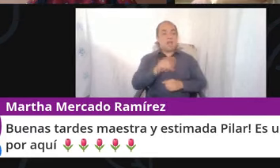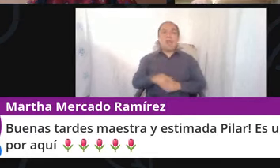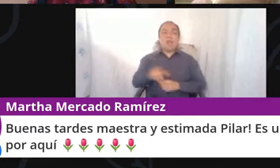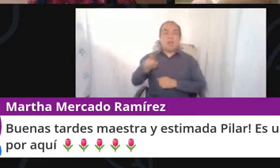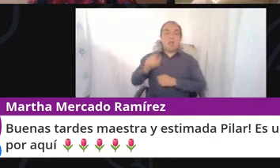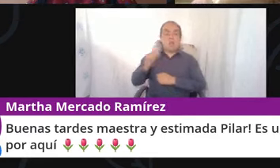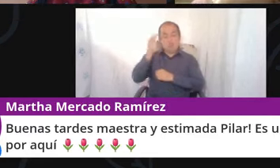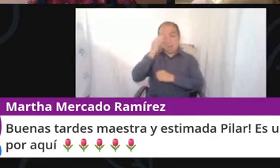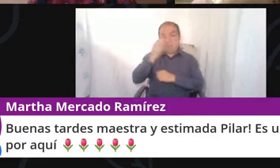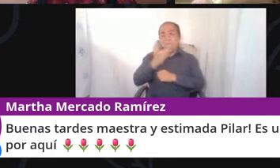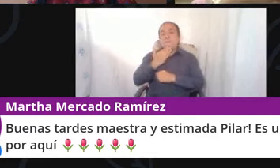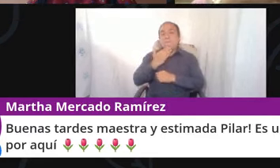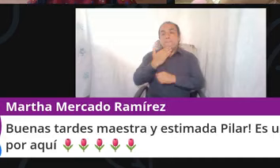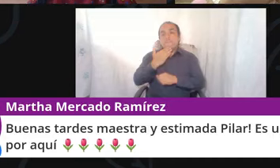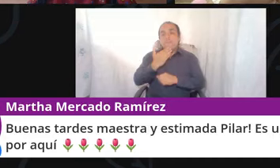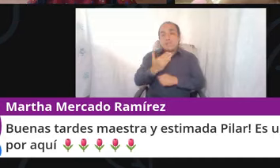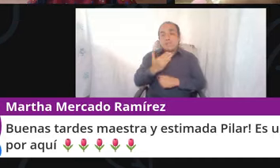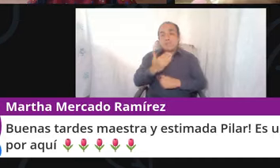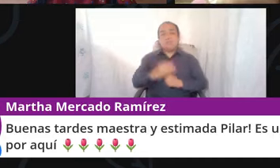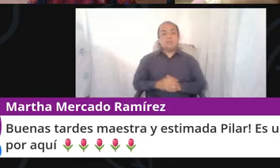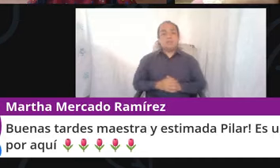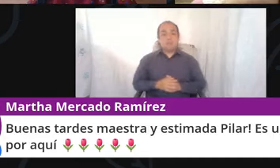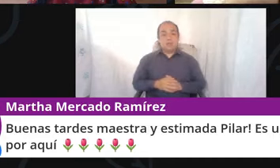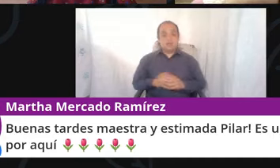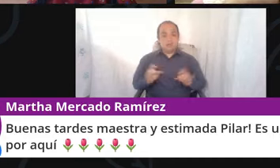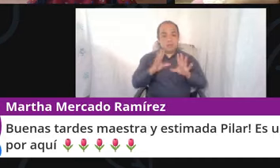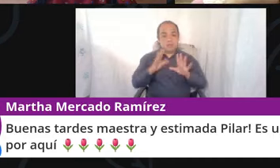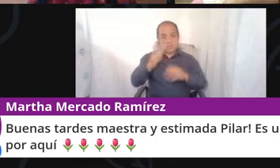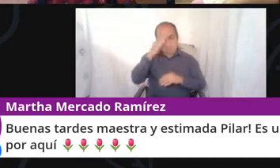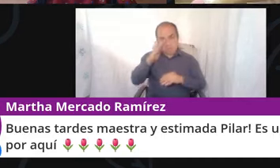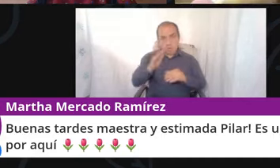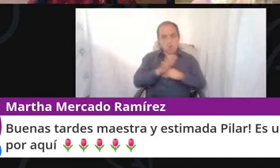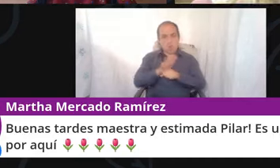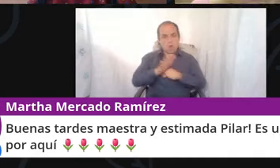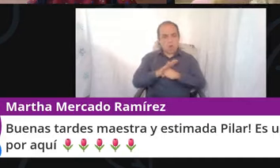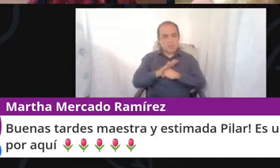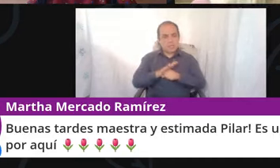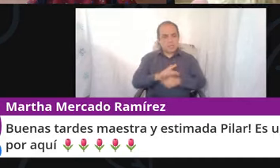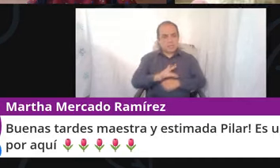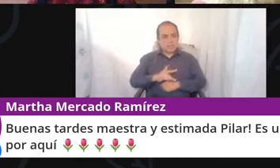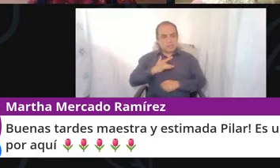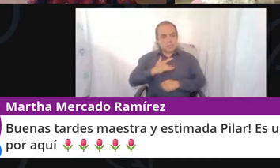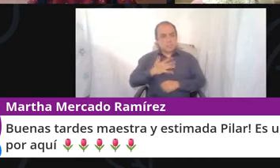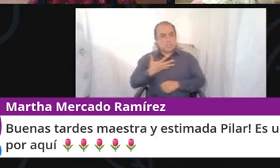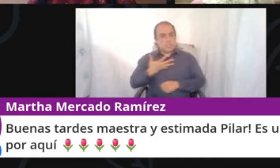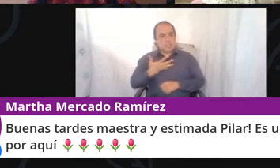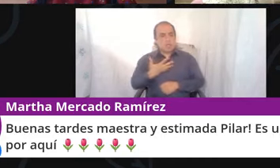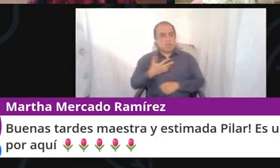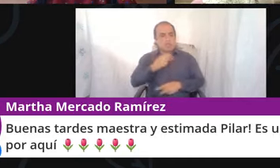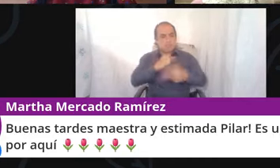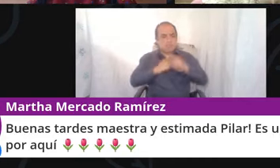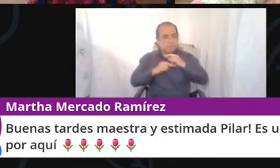capacidad de verse a sí misma y saber qué situaciones me ponen muy en angustia y saber la estrategia que tengo que hacer,